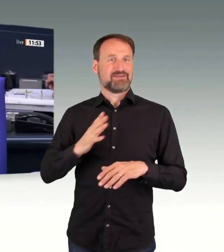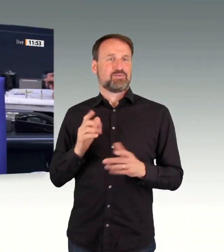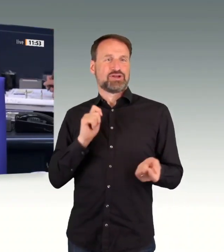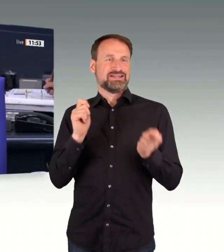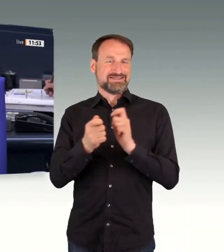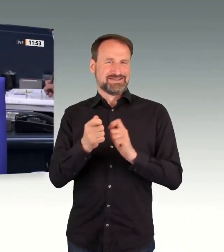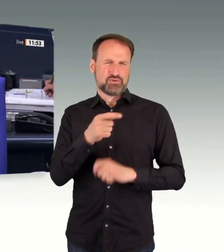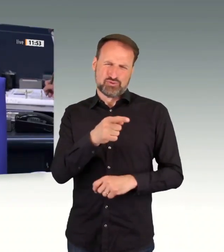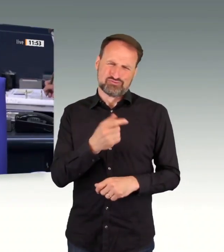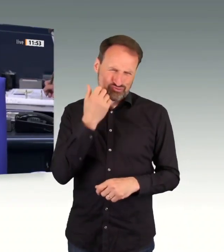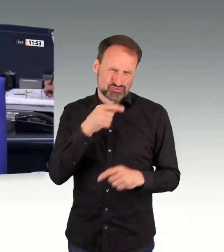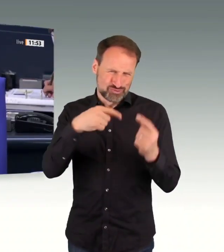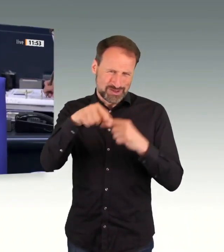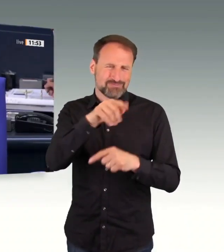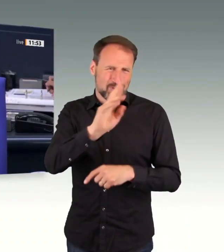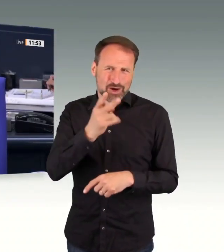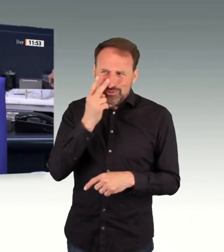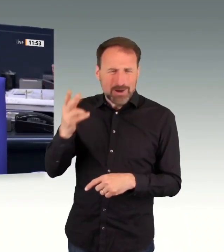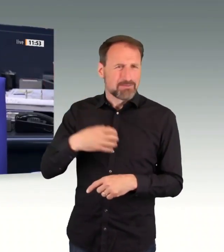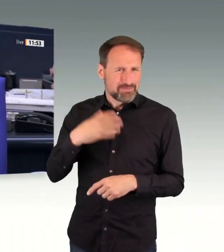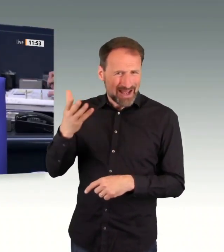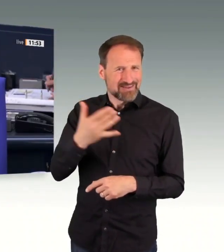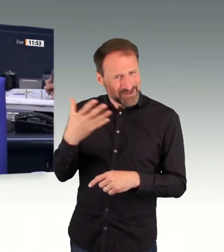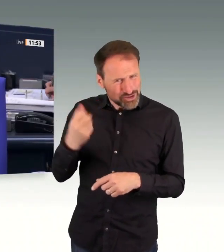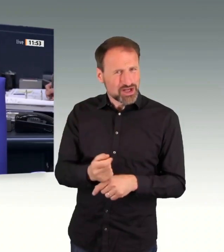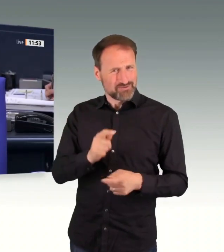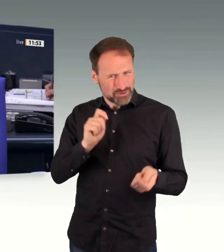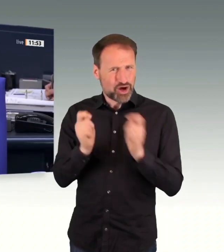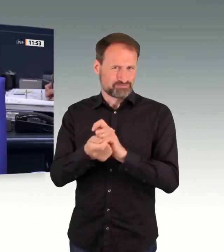Das Wort hat der Abgeordnete Carsten Hilse für die AfD-Fraktion.